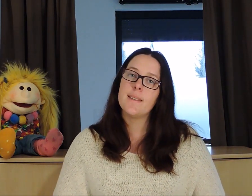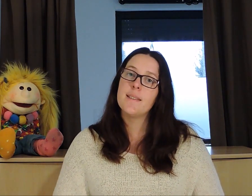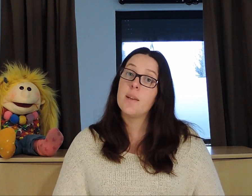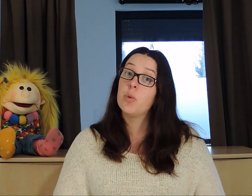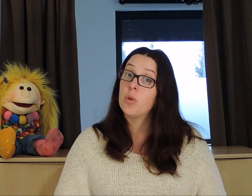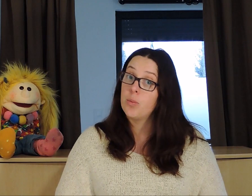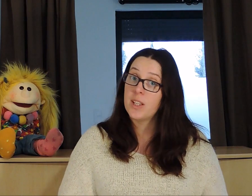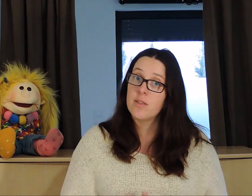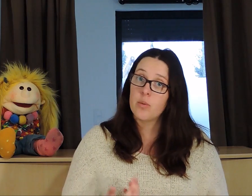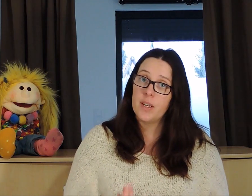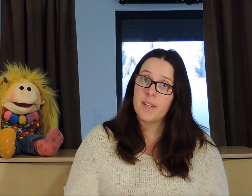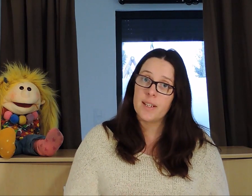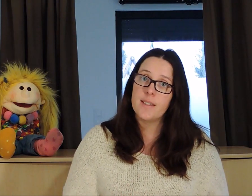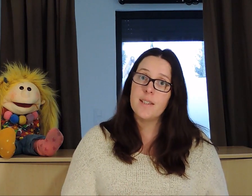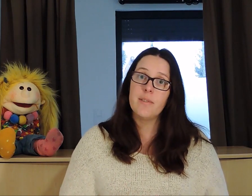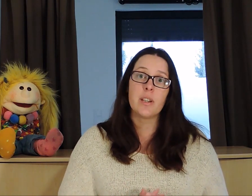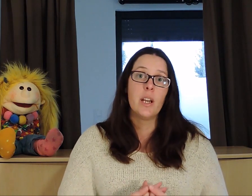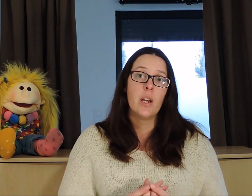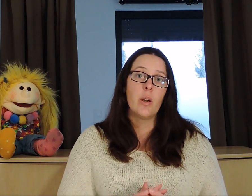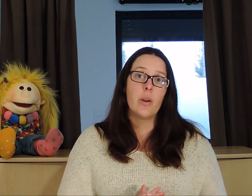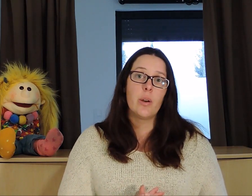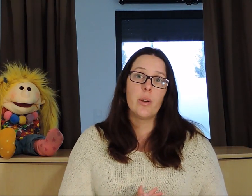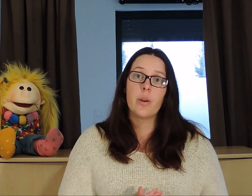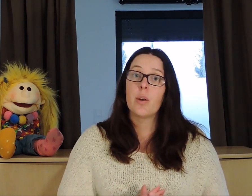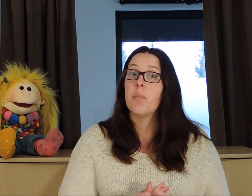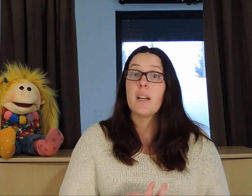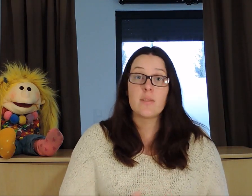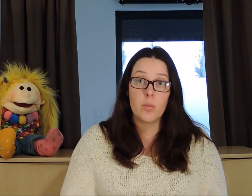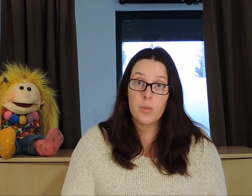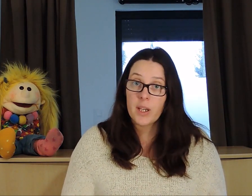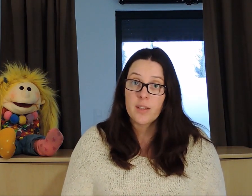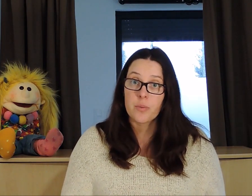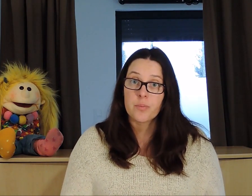systèmes de communication alternative. Comme par exemple le makaton.